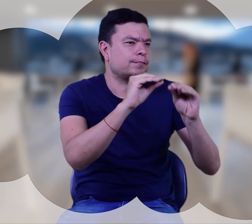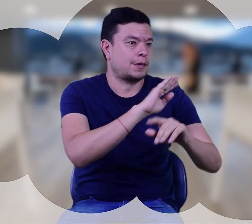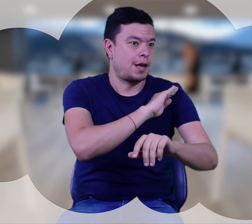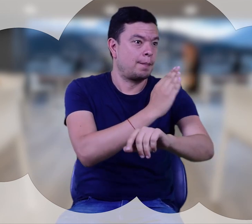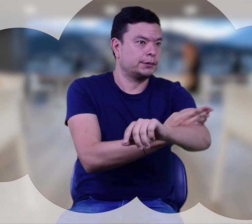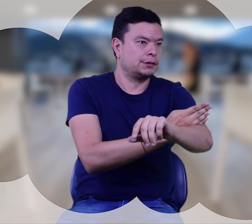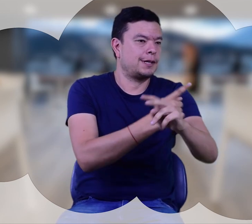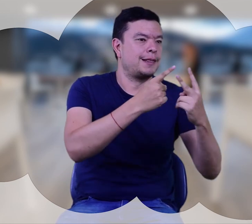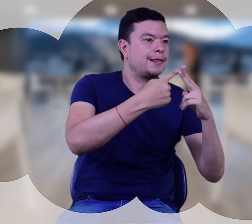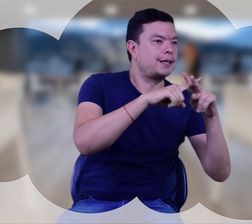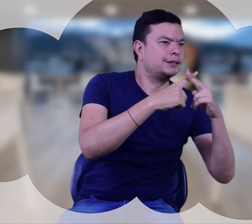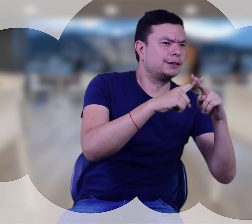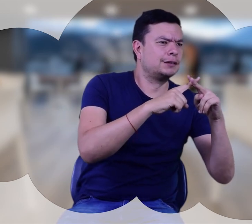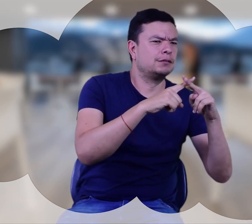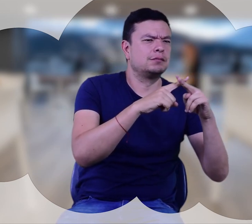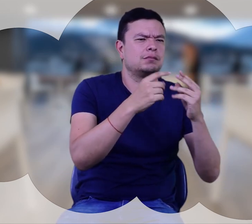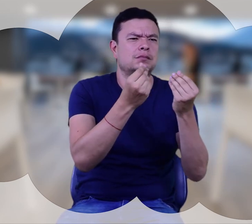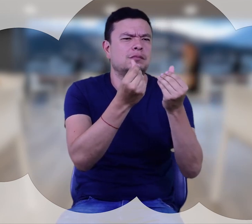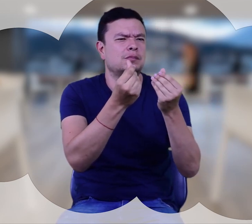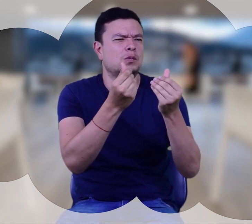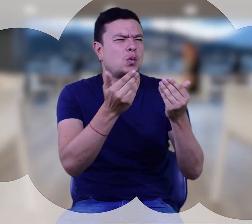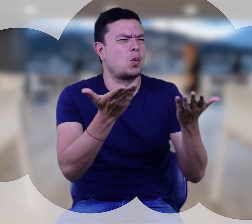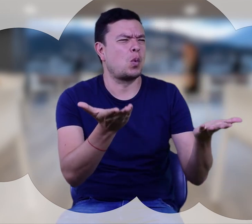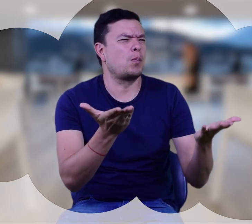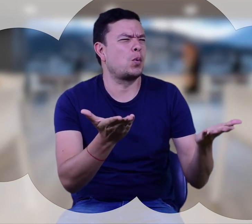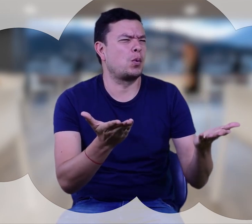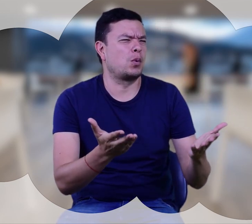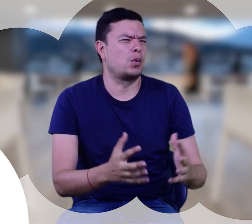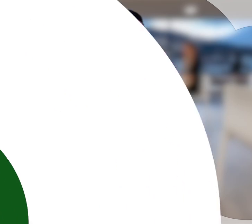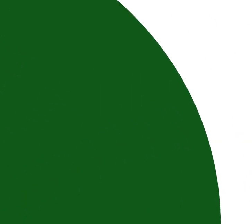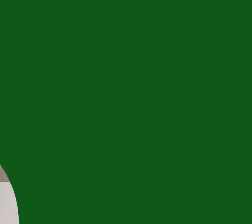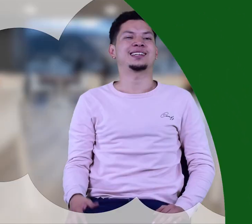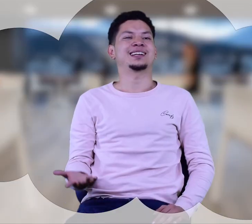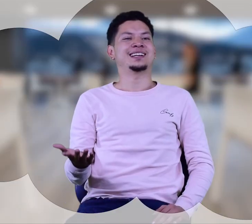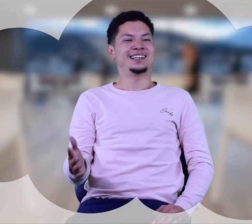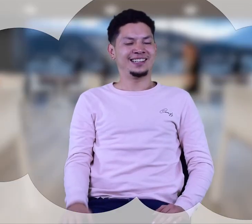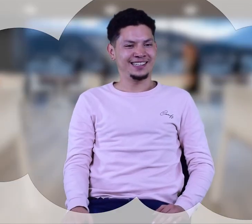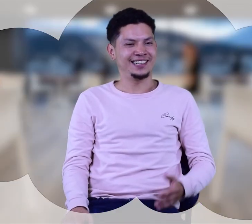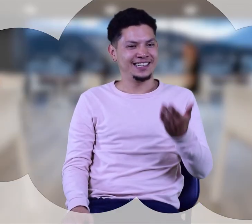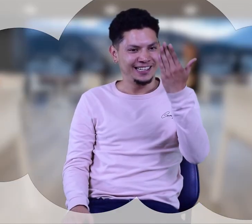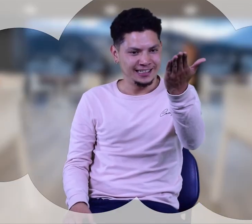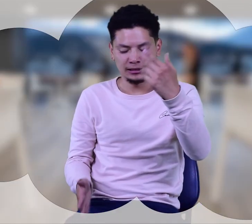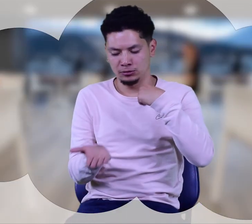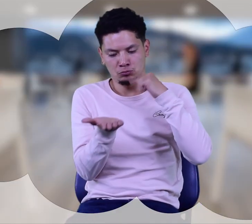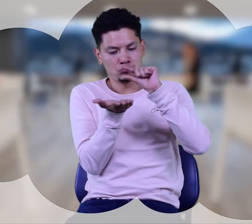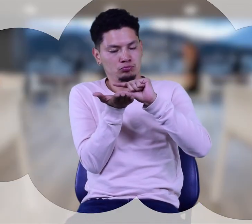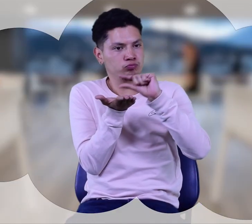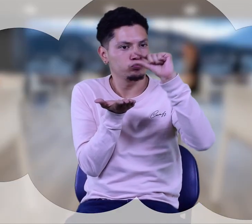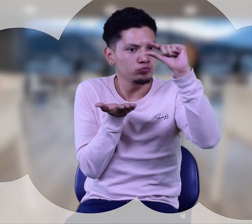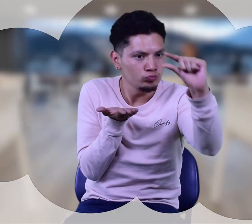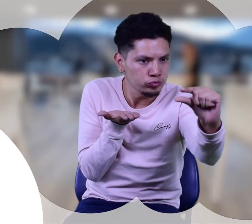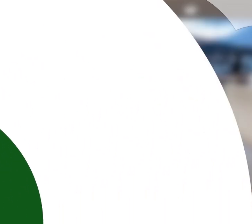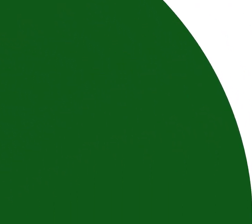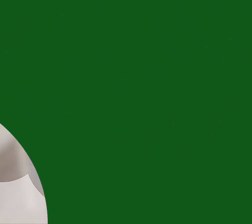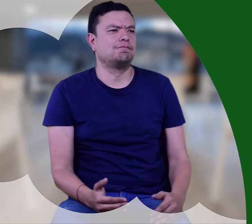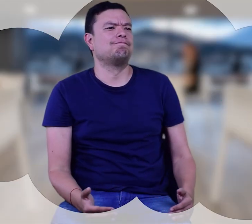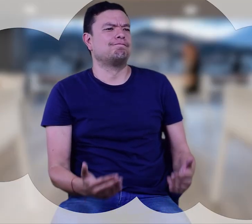de talleres, pero ¿cómo hacemos para conseguir el dinero? Es eso a lo que me refiero. Toma algunos recursos. Gracias.